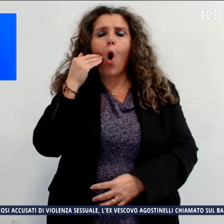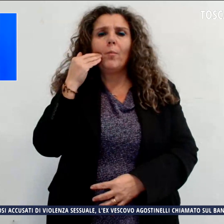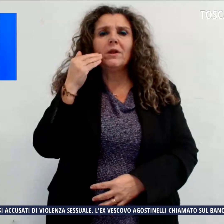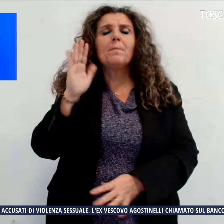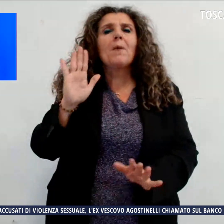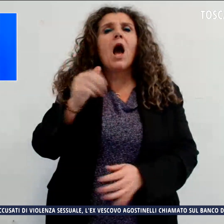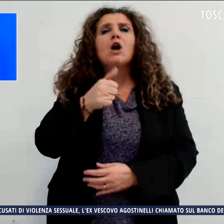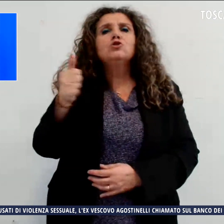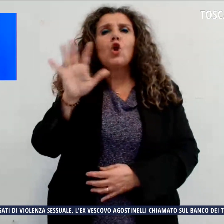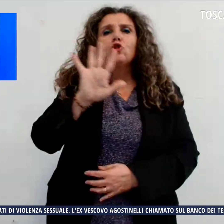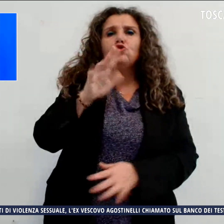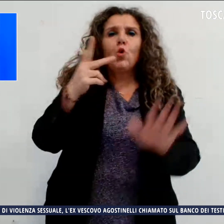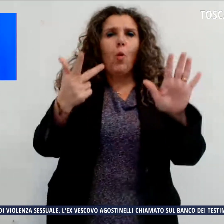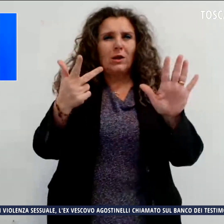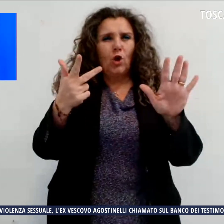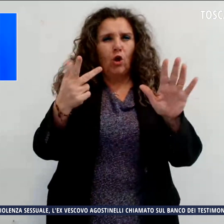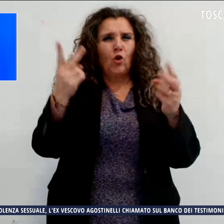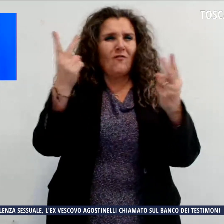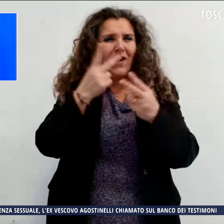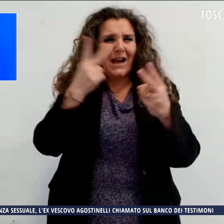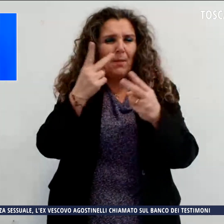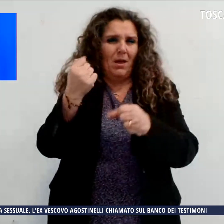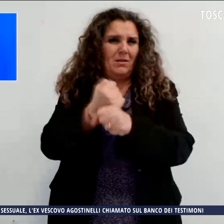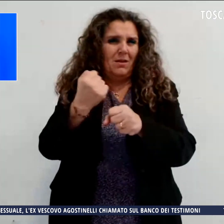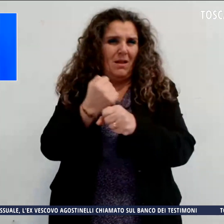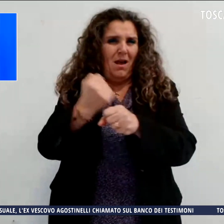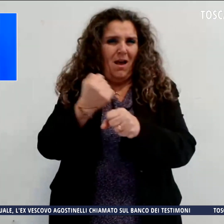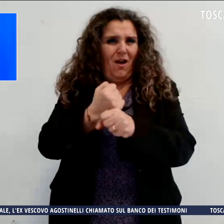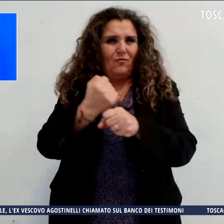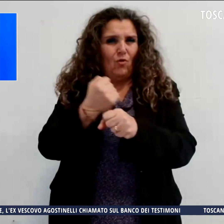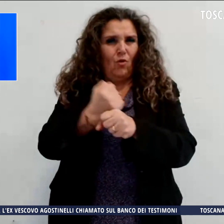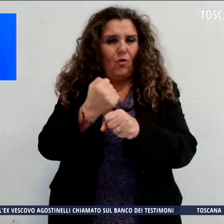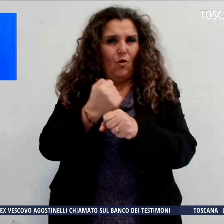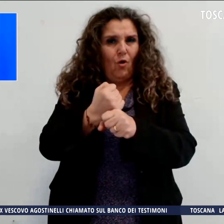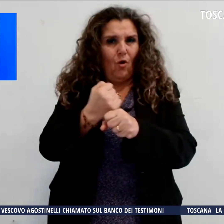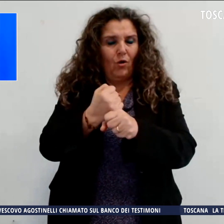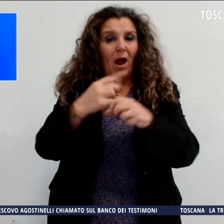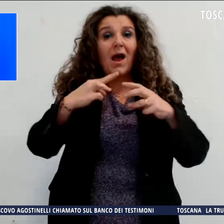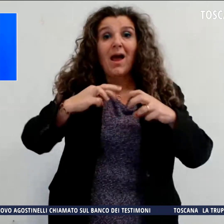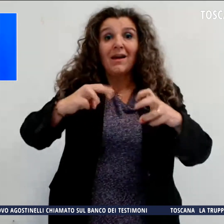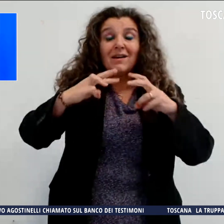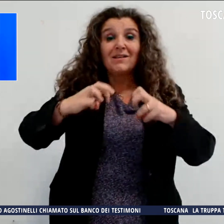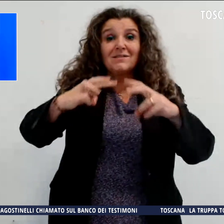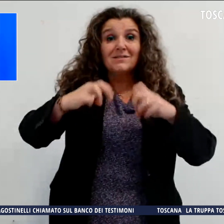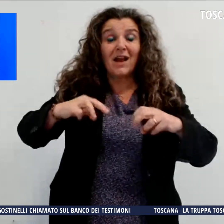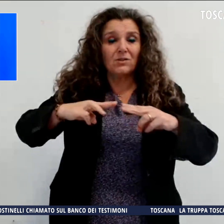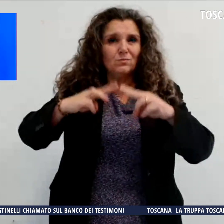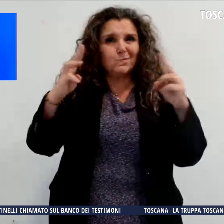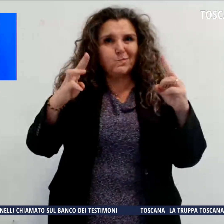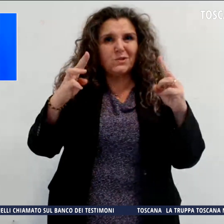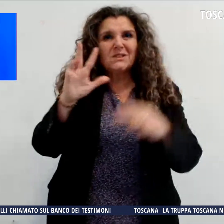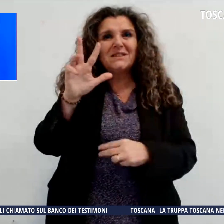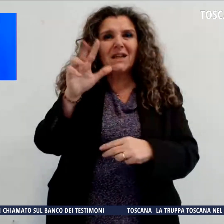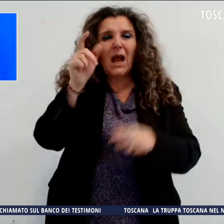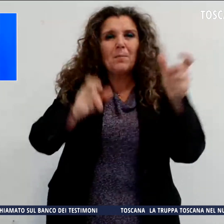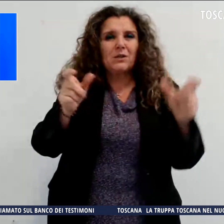impiegati davvero nell'attività lavorativa. Le indagini hanno portato tre persone agli arresti